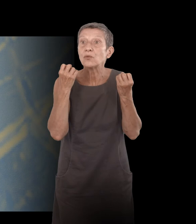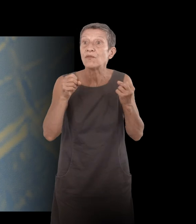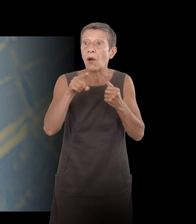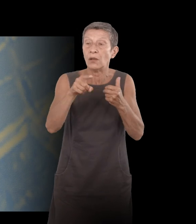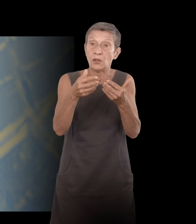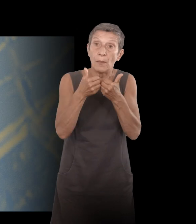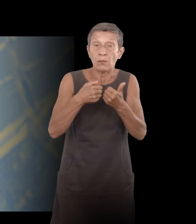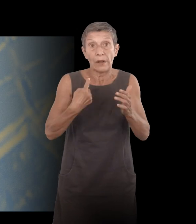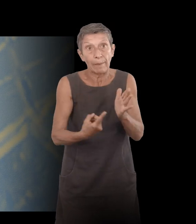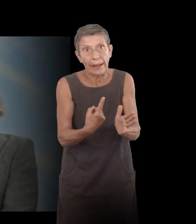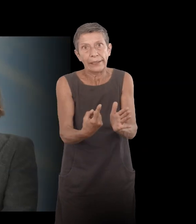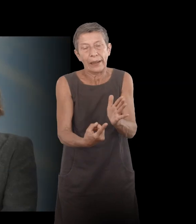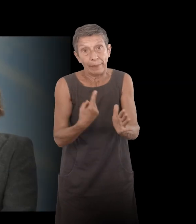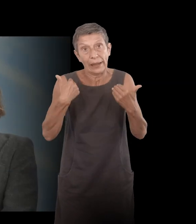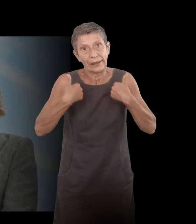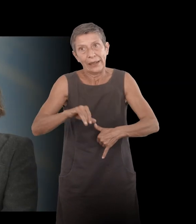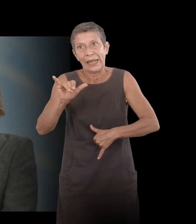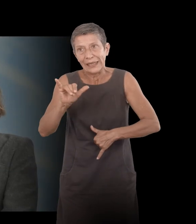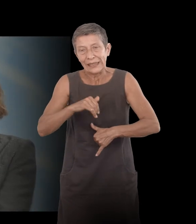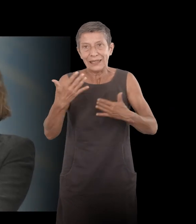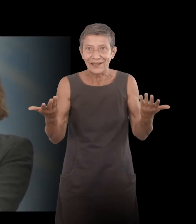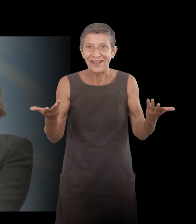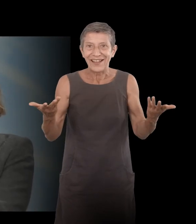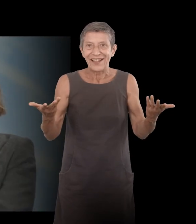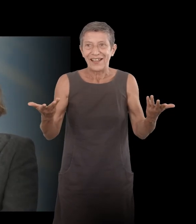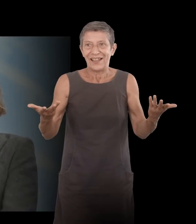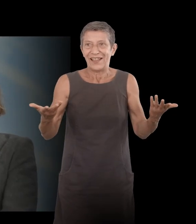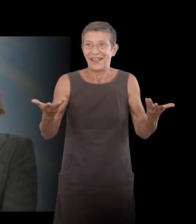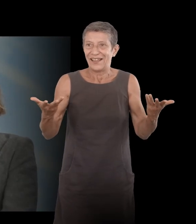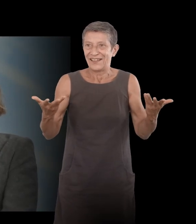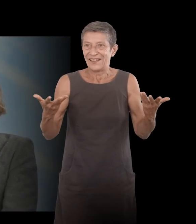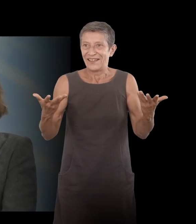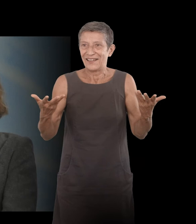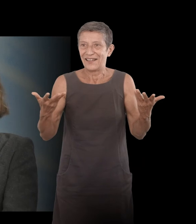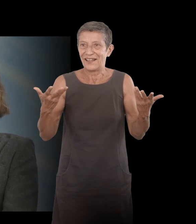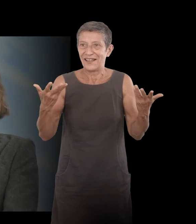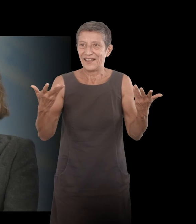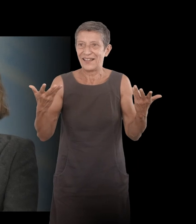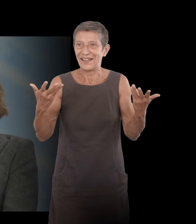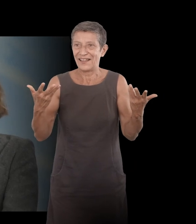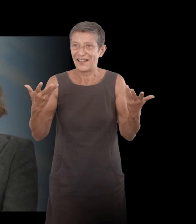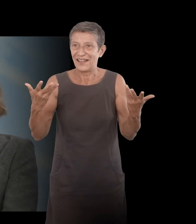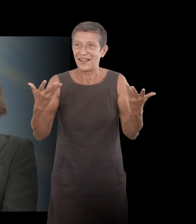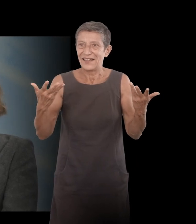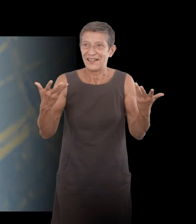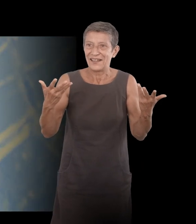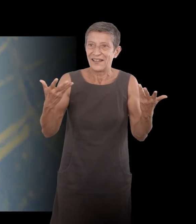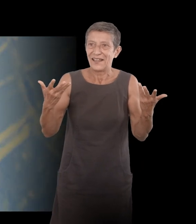qui nous c'est votre homonyme Claire, c'est votre homonyme avec un lourd passé